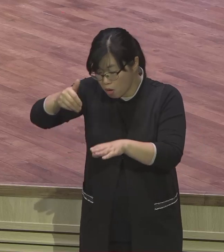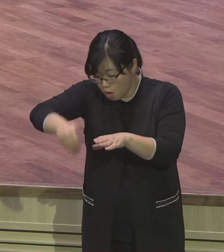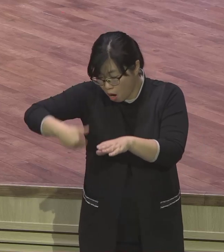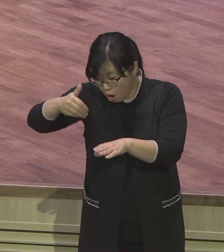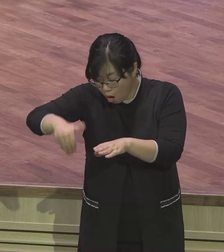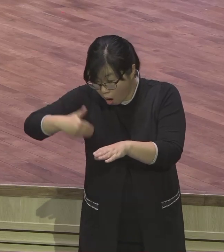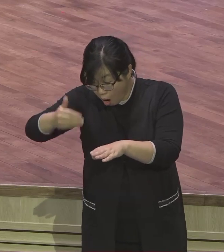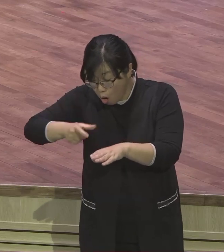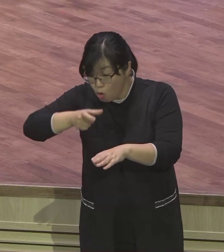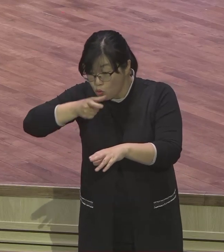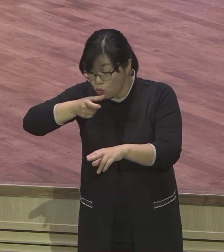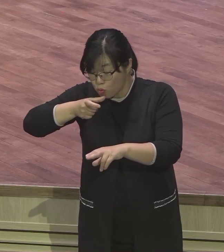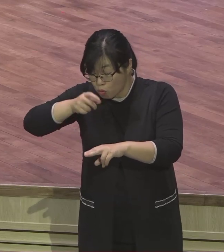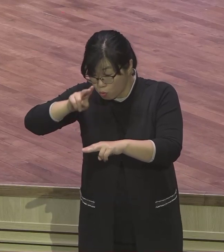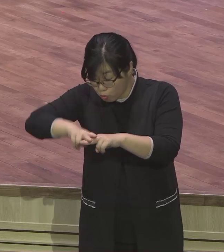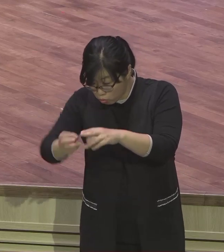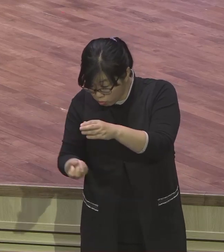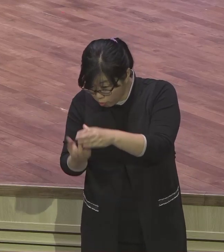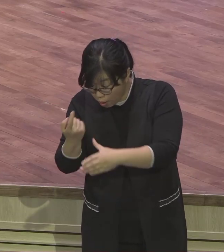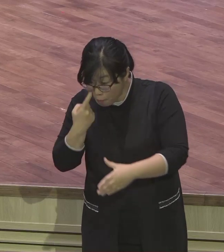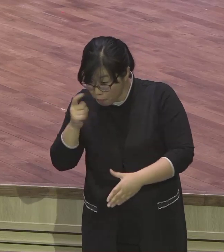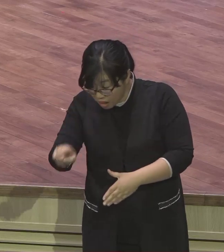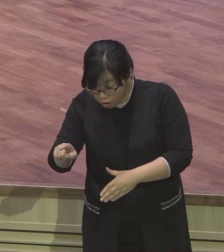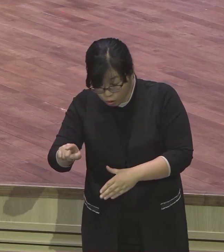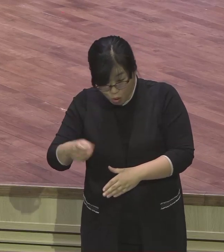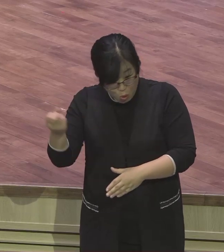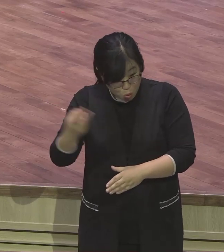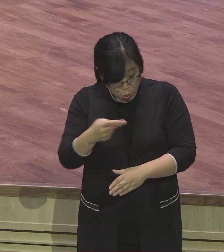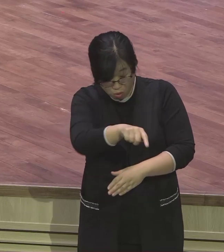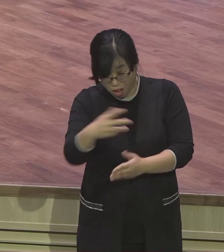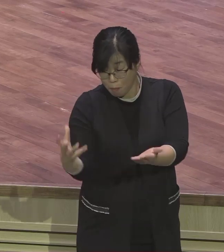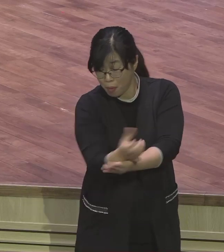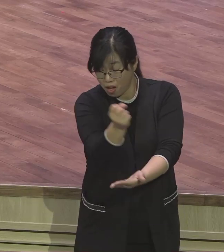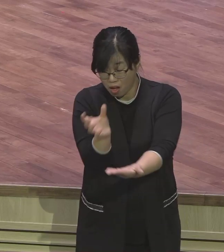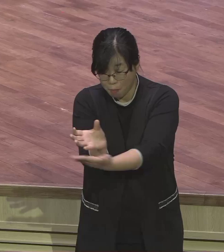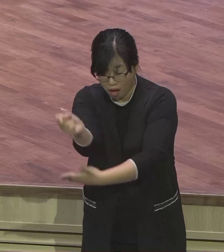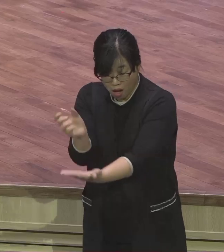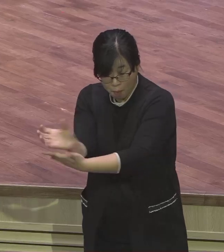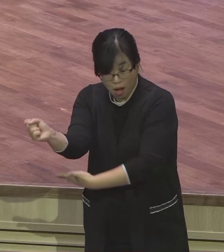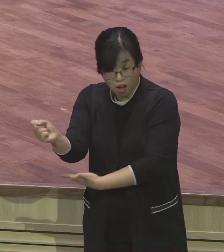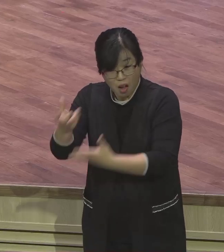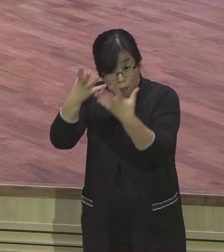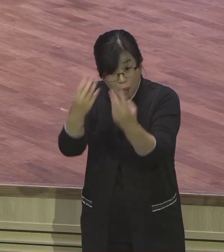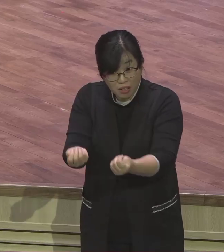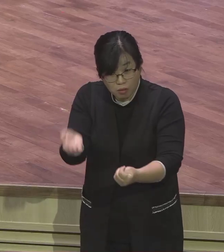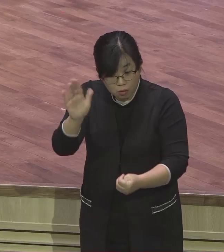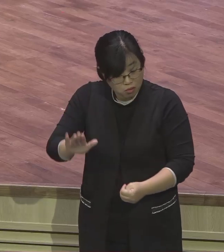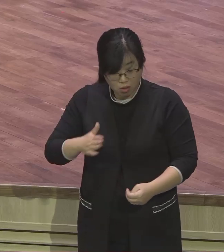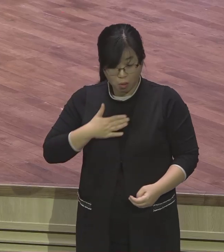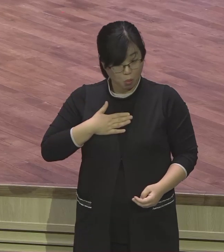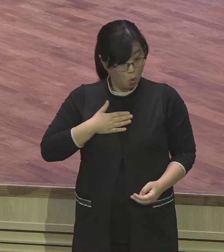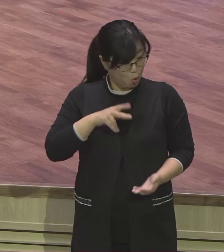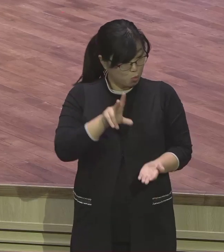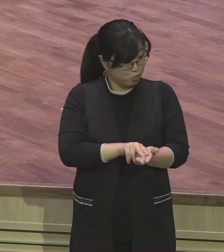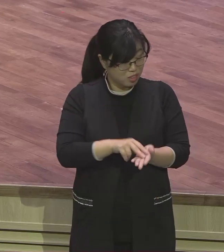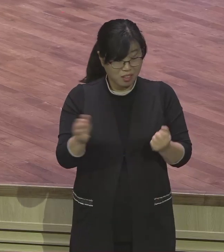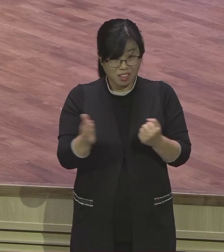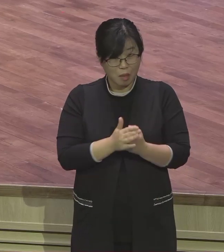왜 이사에게 문제가 없었어요. 그런데 언약적 해답을 가지고 있기 때문에